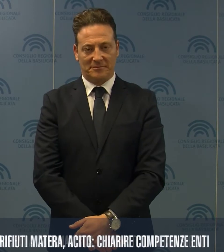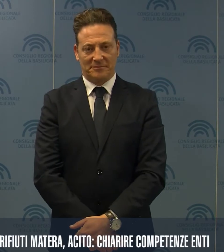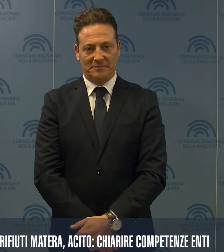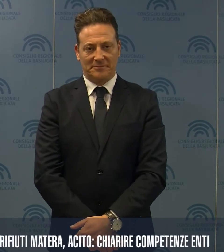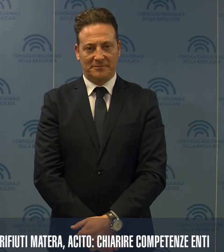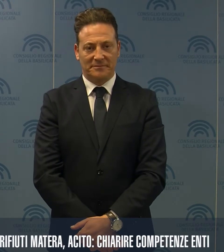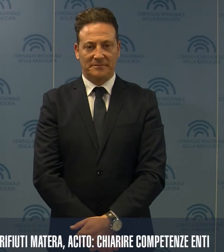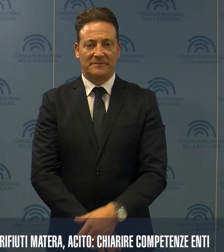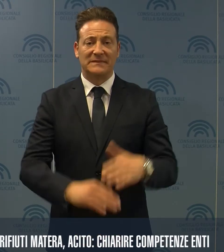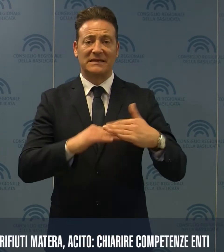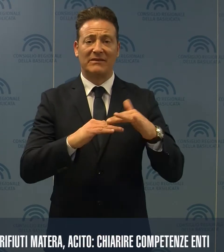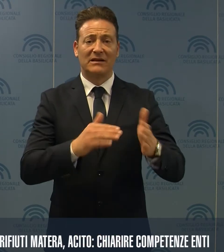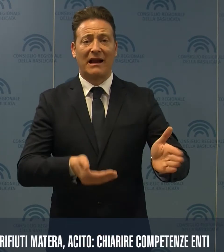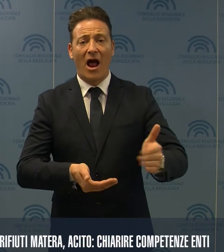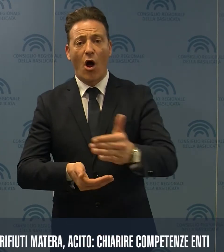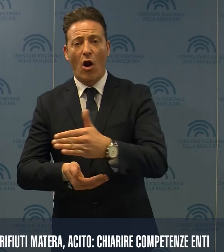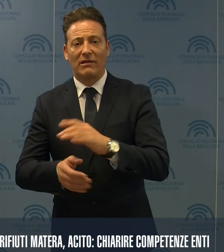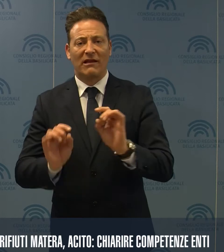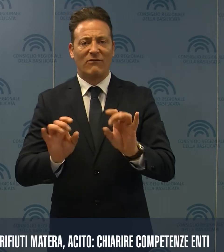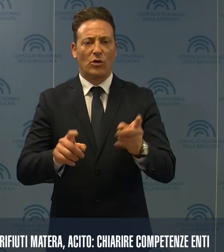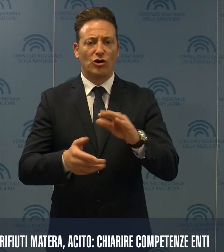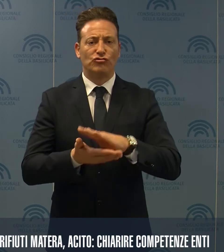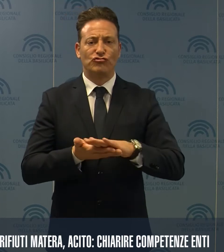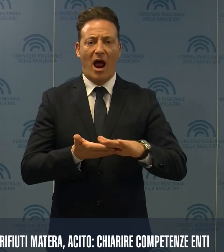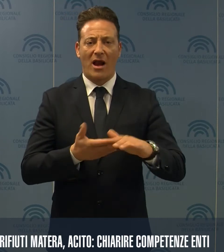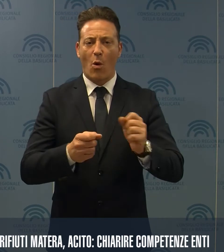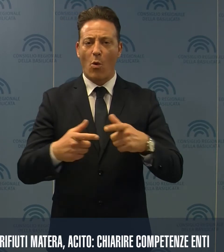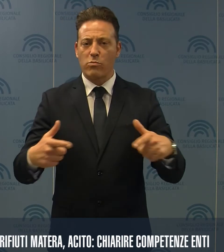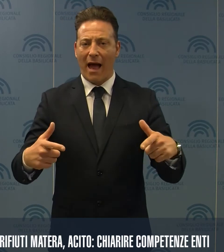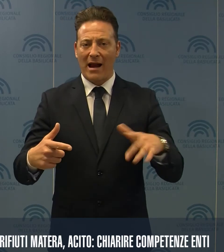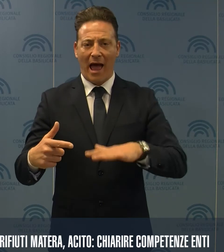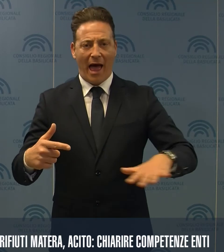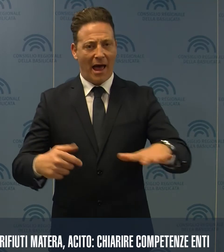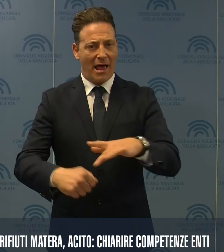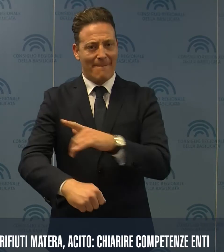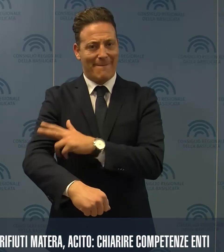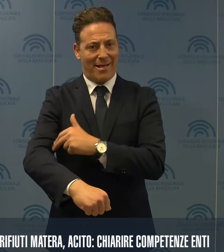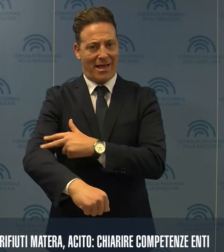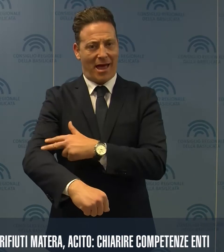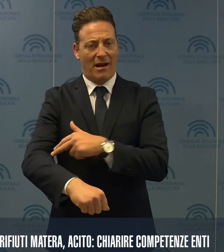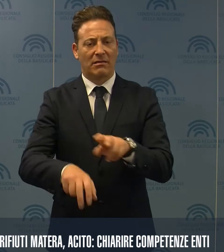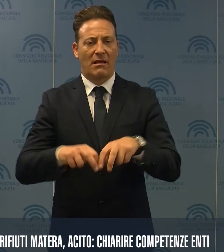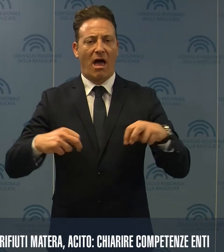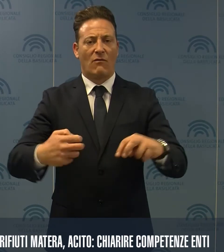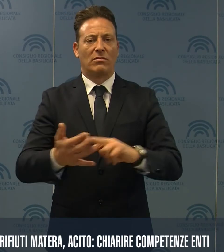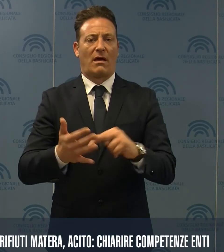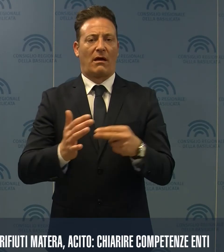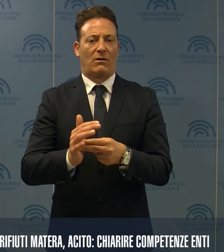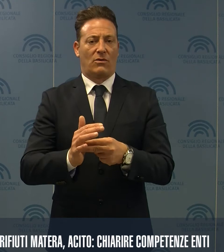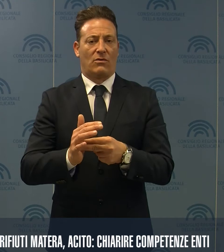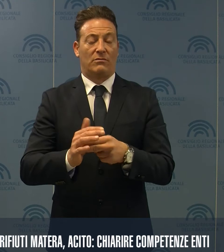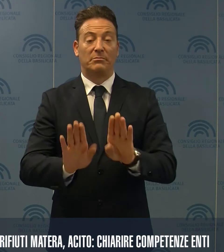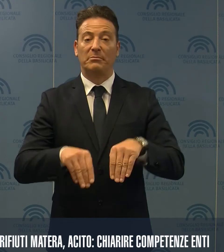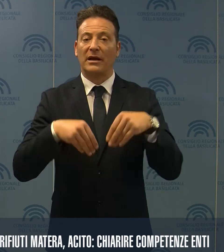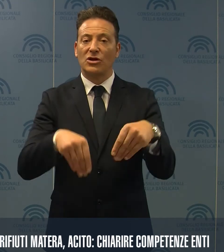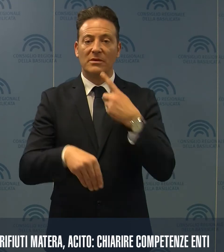Il servizio di raccolta rifiuti ed igiene urbana nell'area metropolitana di Matera ha un tavolo tecnico, a